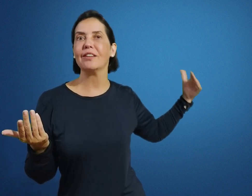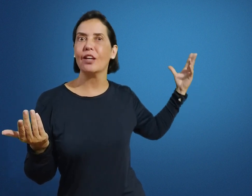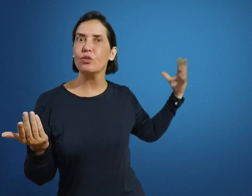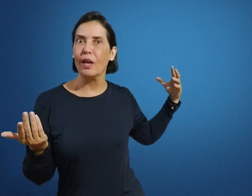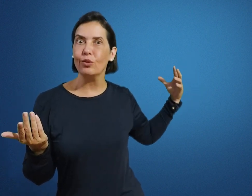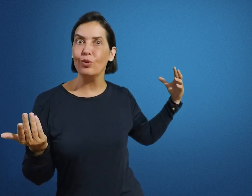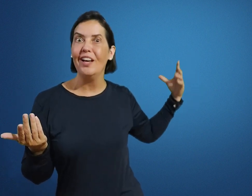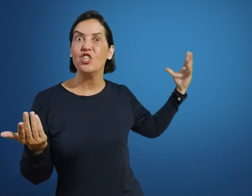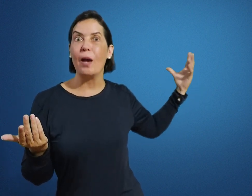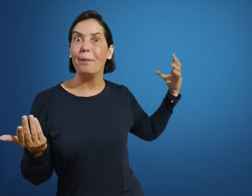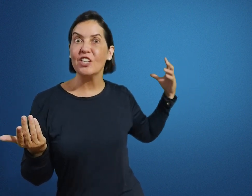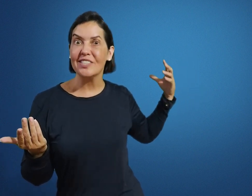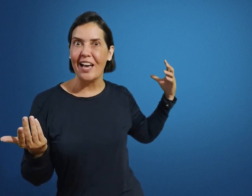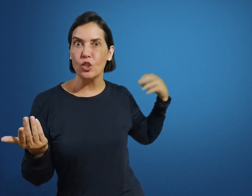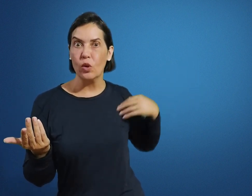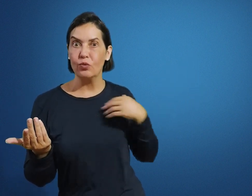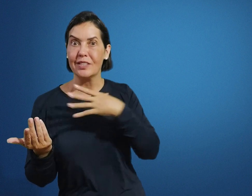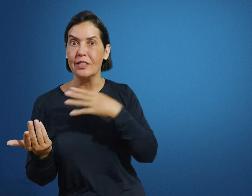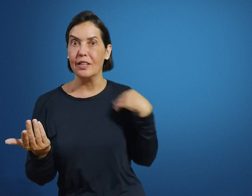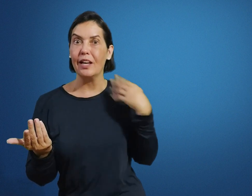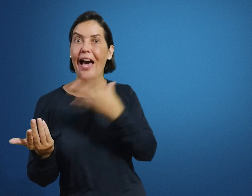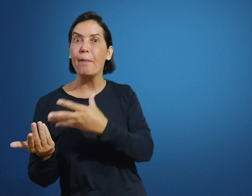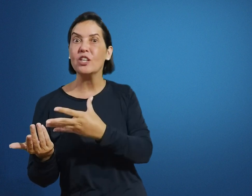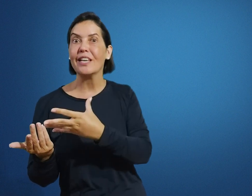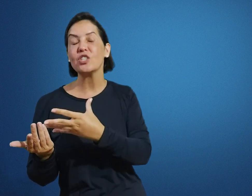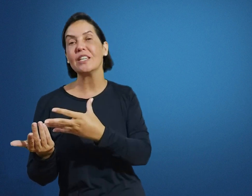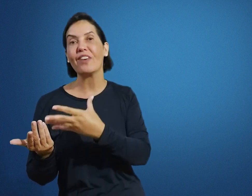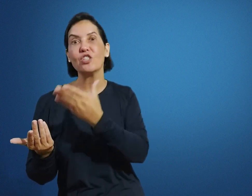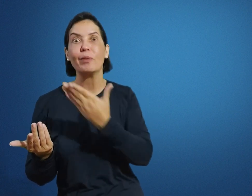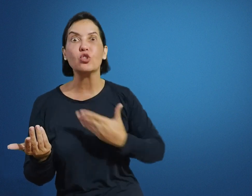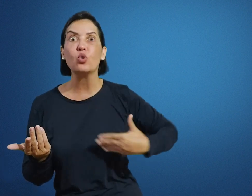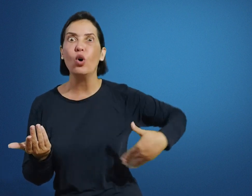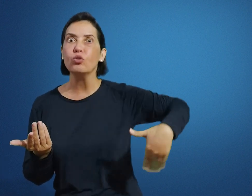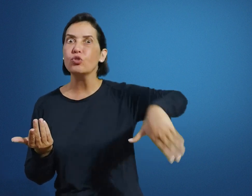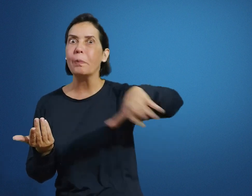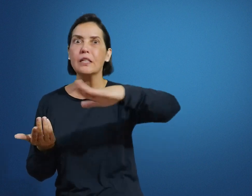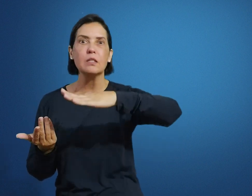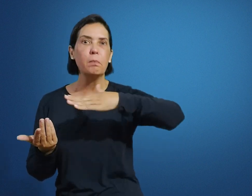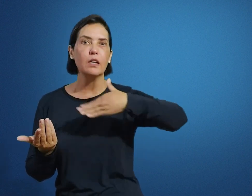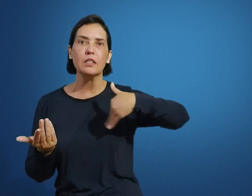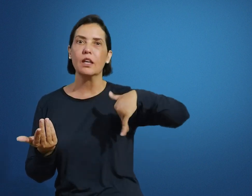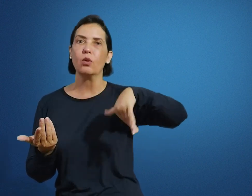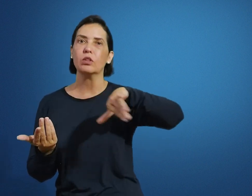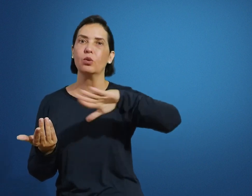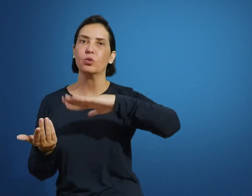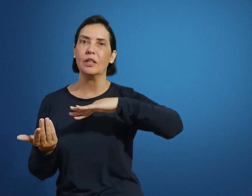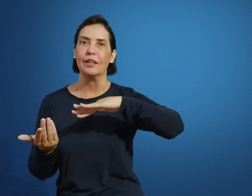entendimento, de aprendizagem, enquanto você ensina, aprendizagem significativa, mas todos os participantes daquele conteúdo ali,